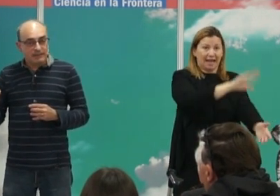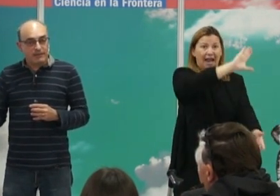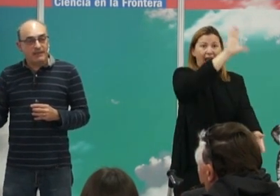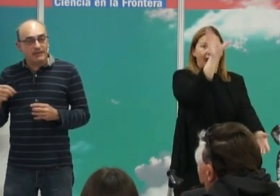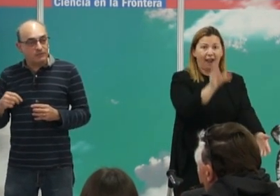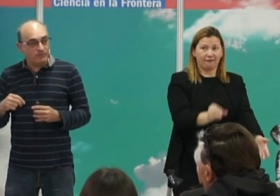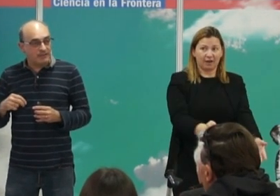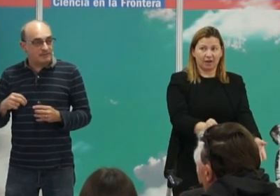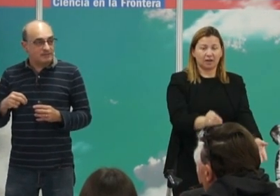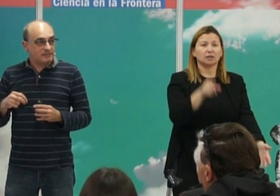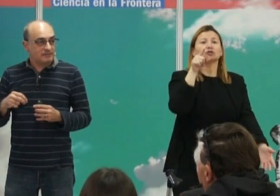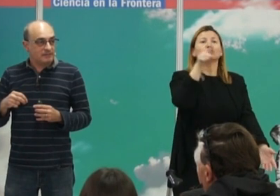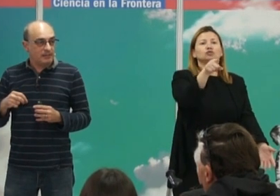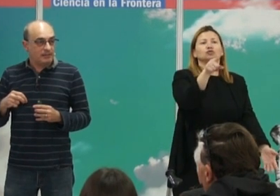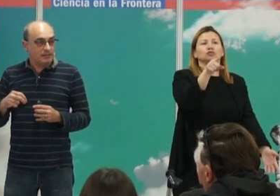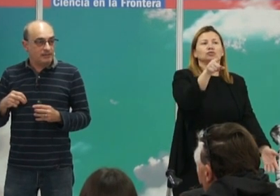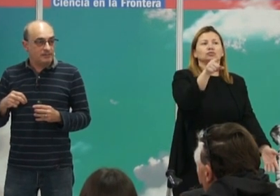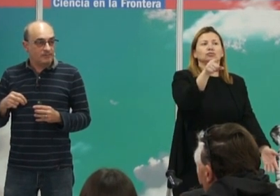hacía que tú fueras